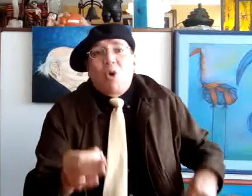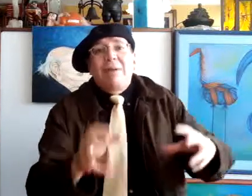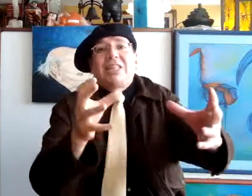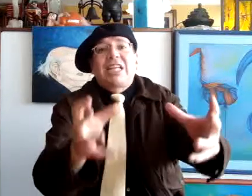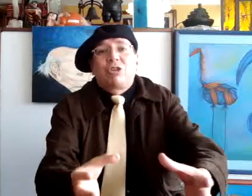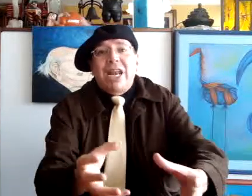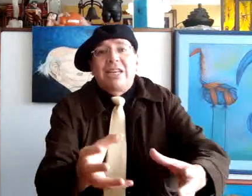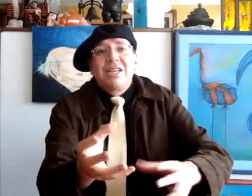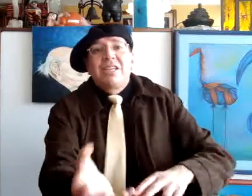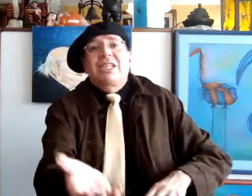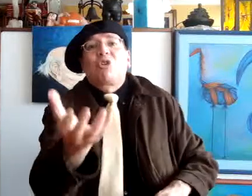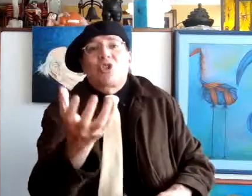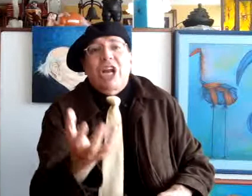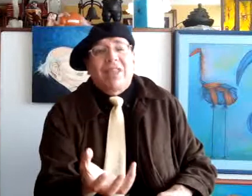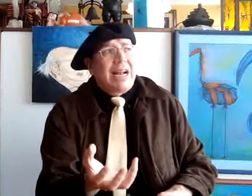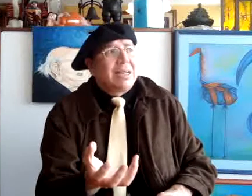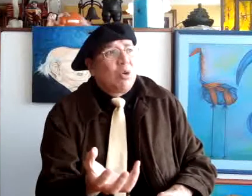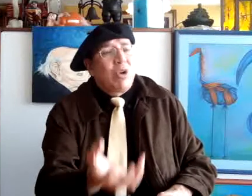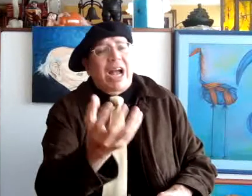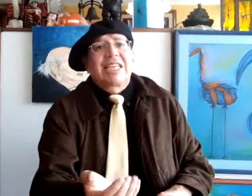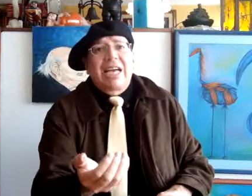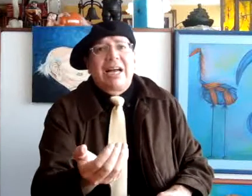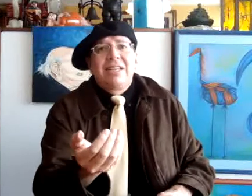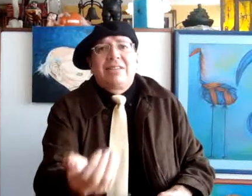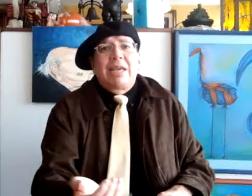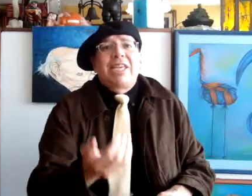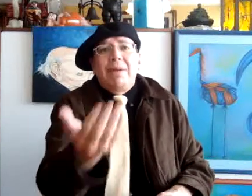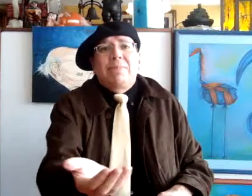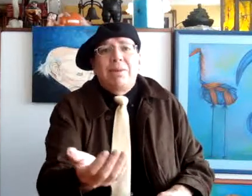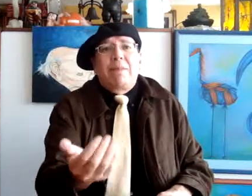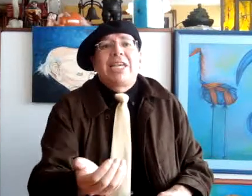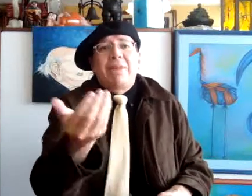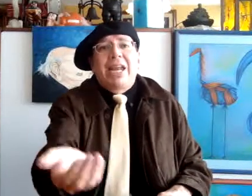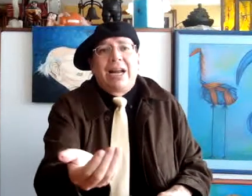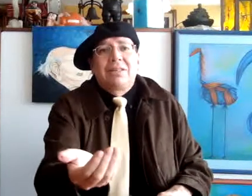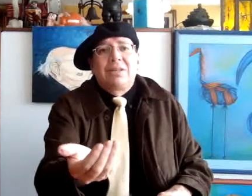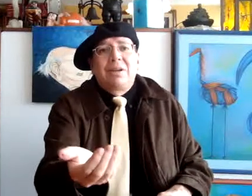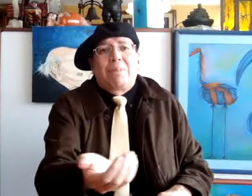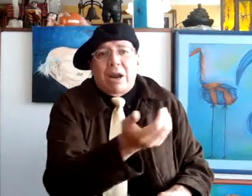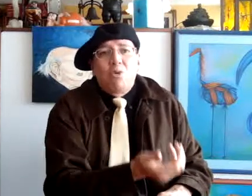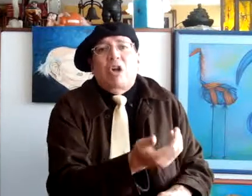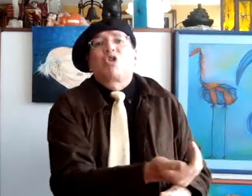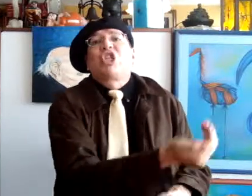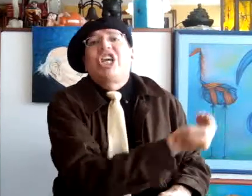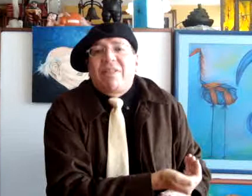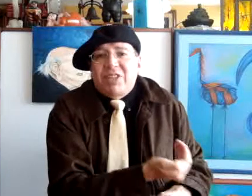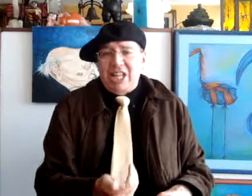habitacional, se contrata una casa de Miami, Mayamera, para una cordillera andina,